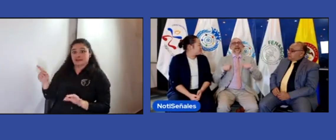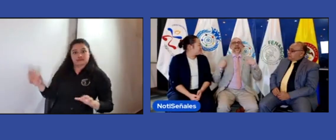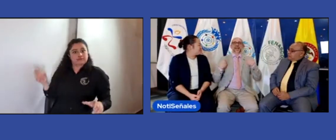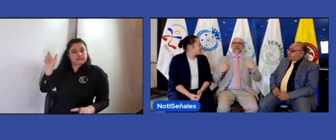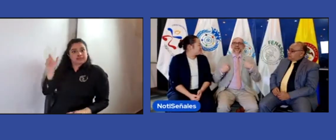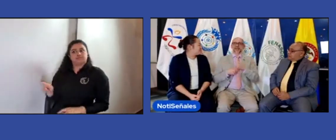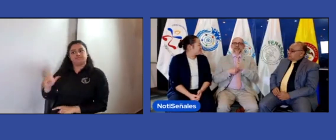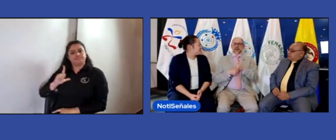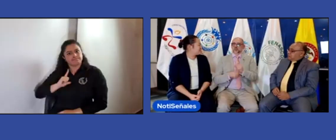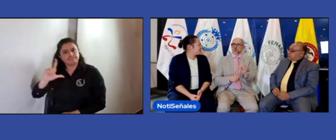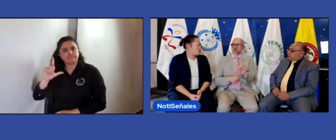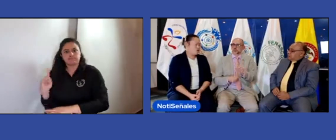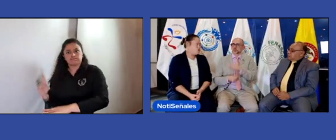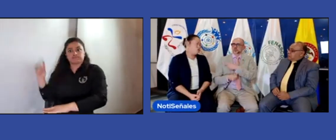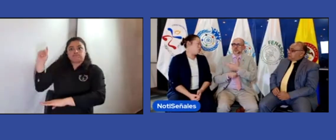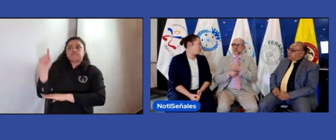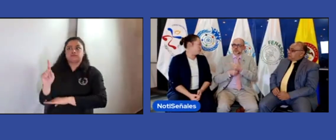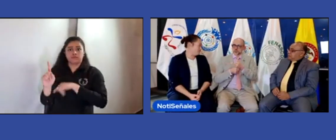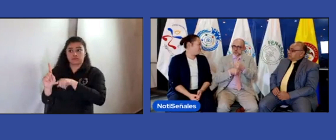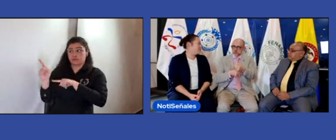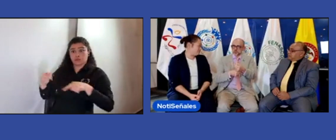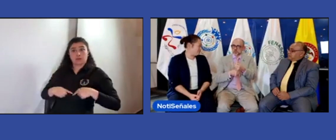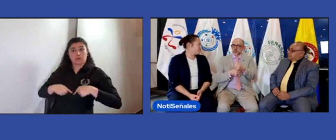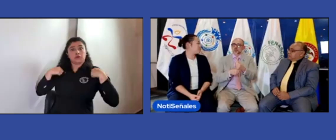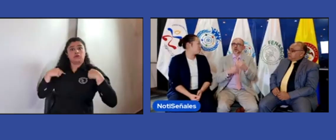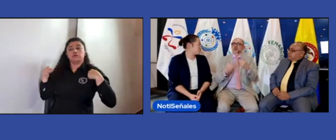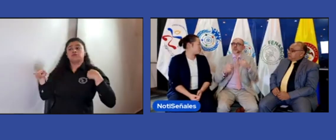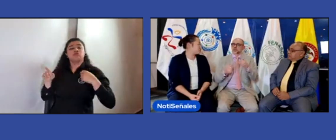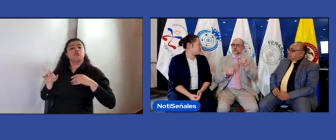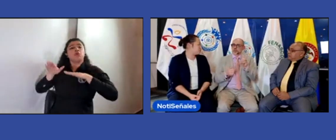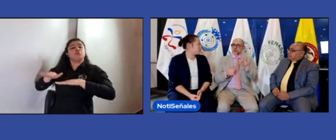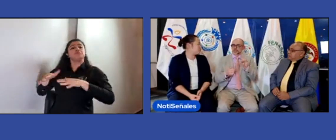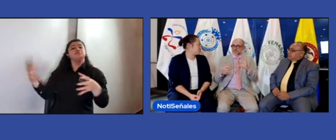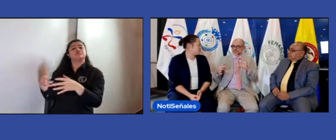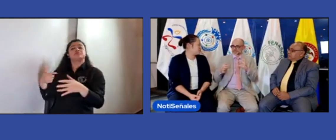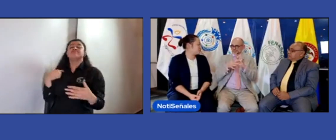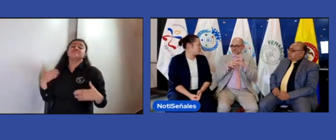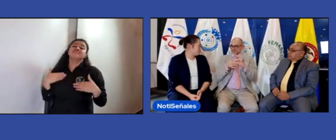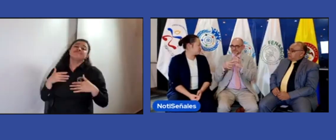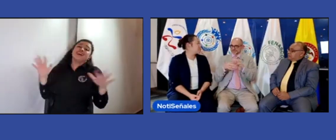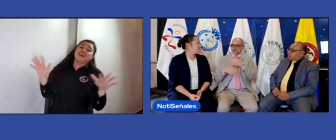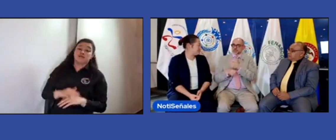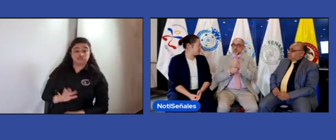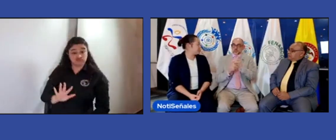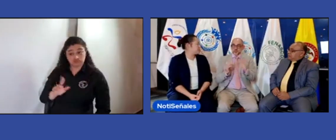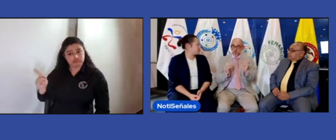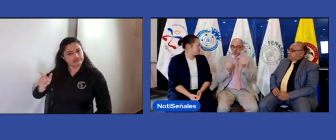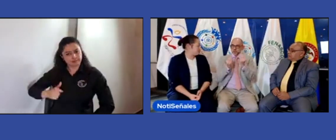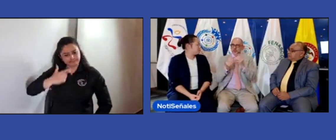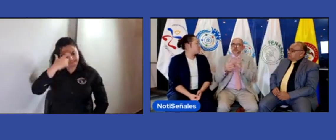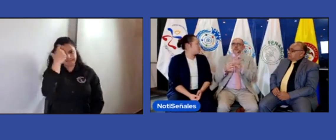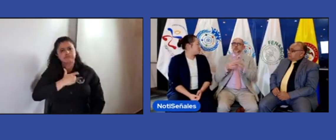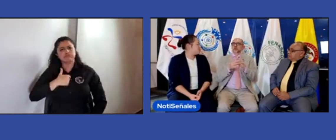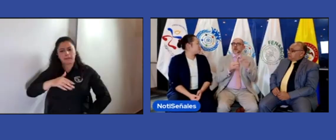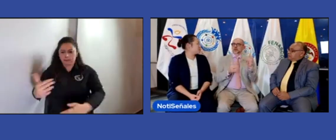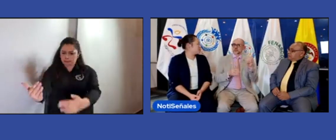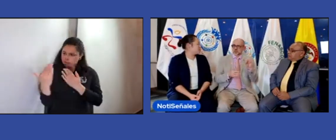esa representación, Elizabeth no la está llevando sola. Elizabeth trabaja con la WFD,